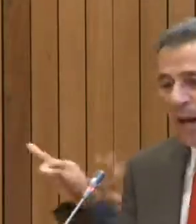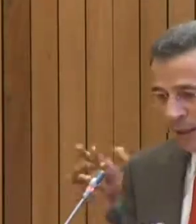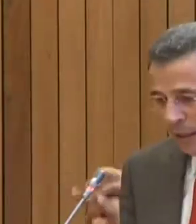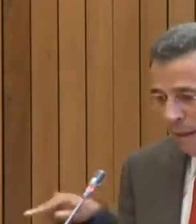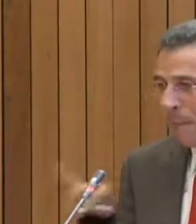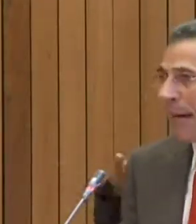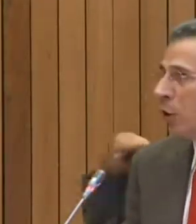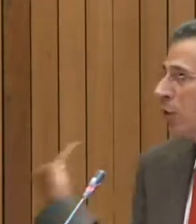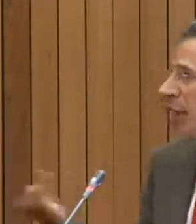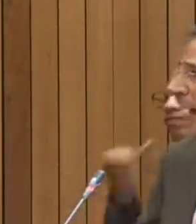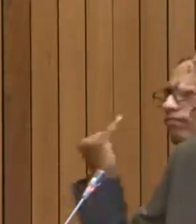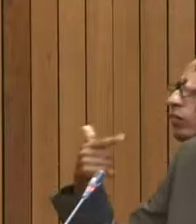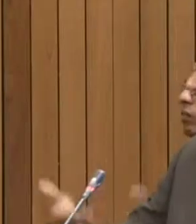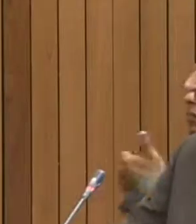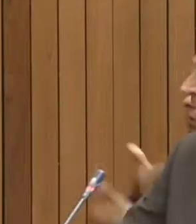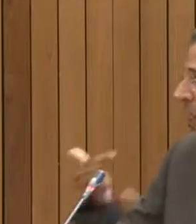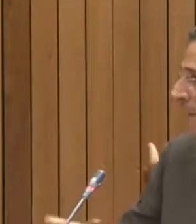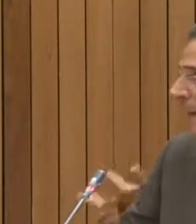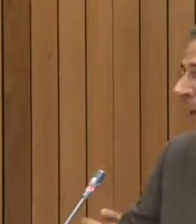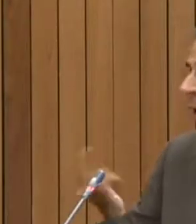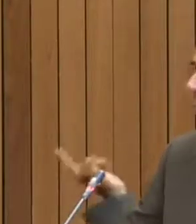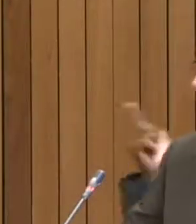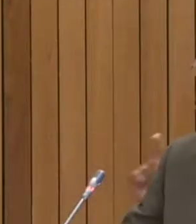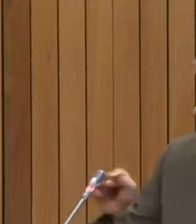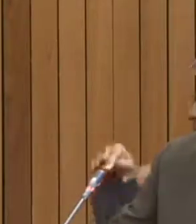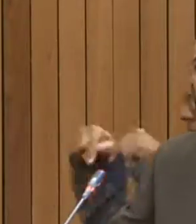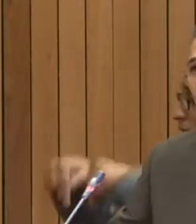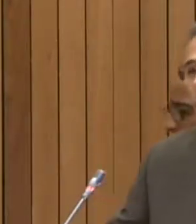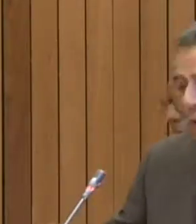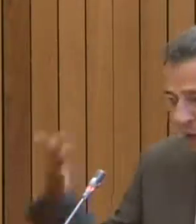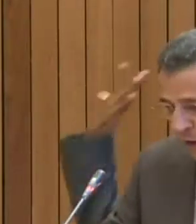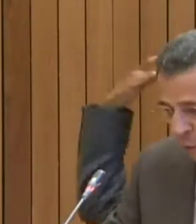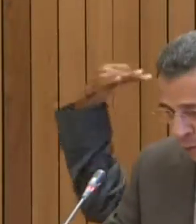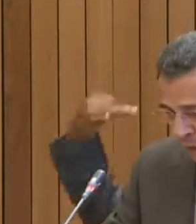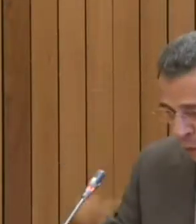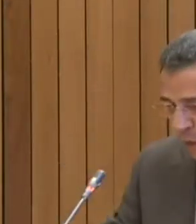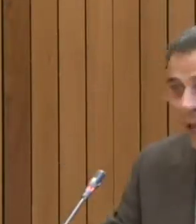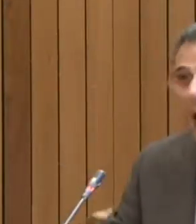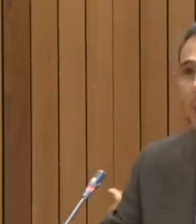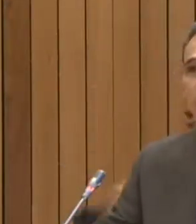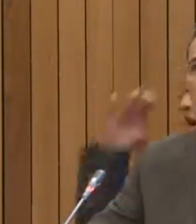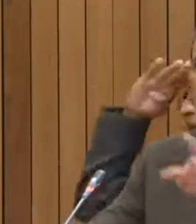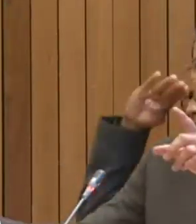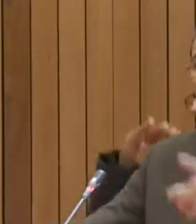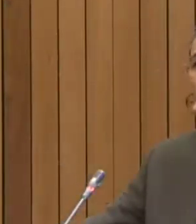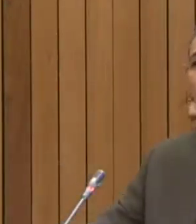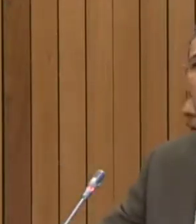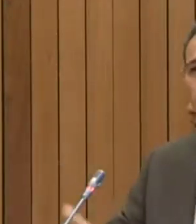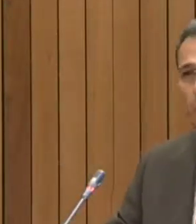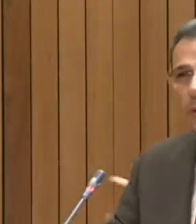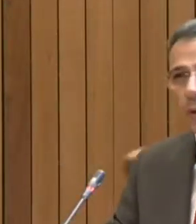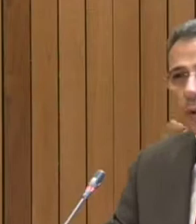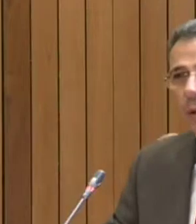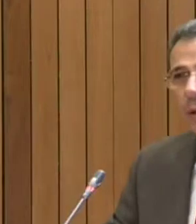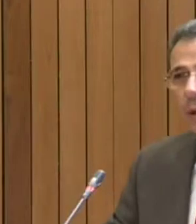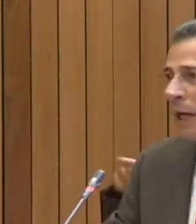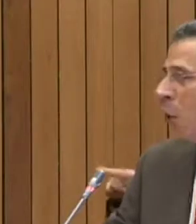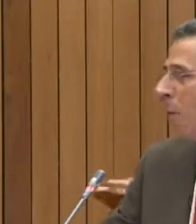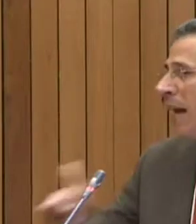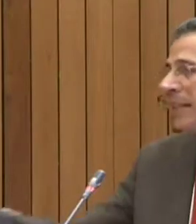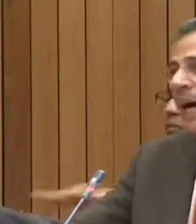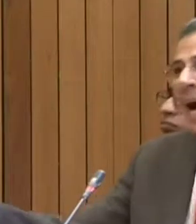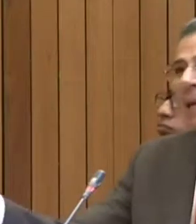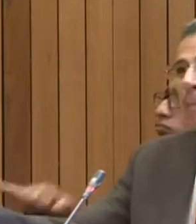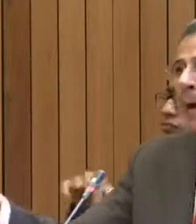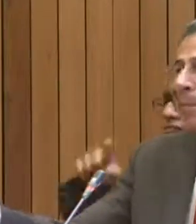fundamentais para que nós chegássemos até aqui. Cientes do dever cumprido. A imprensa e os jornalistas, que